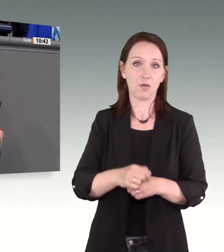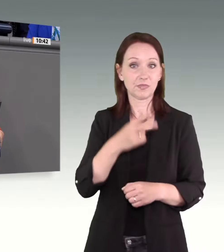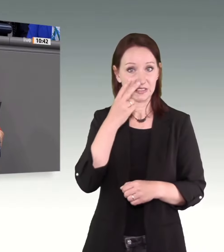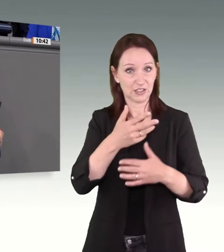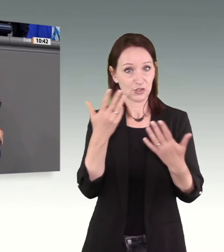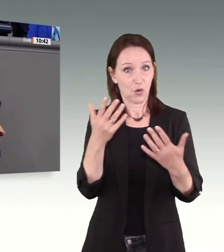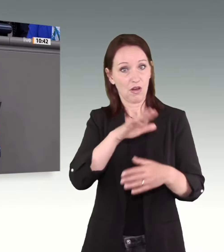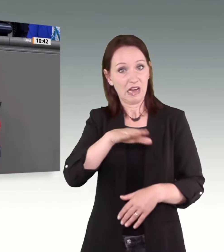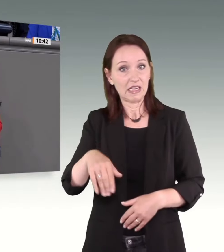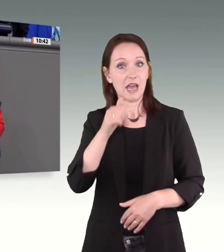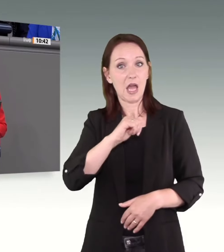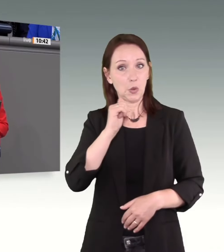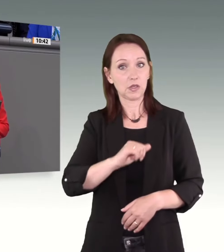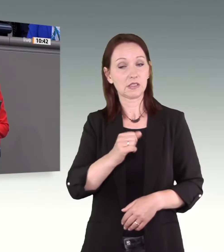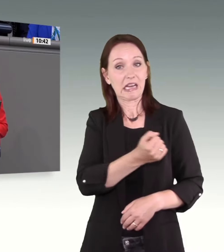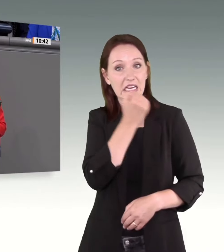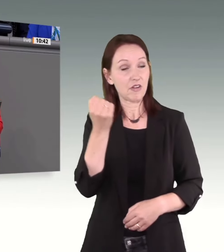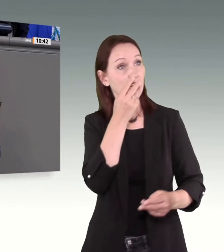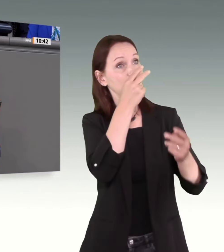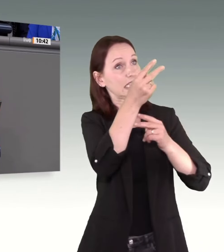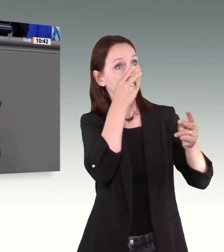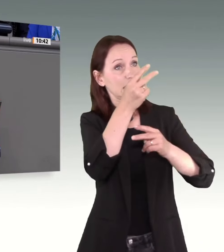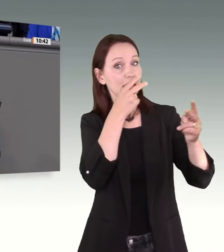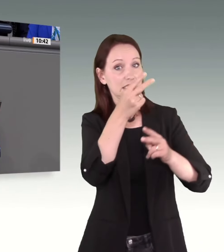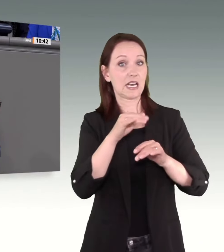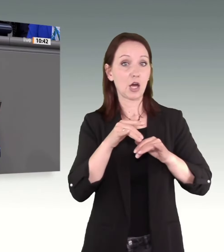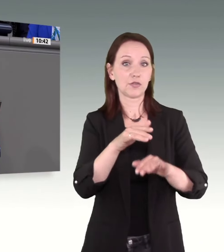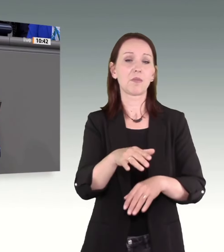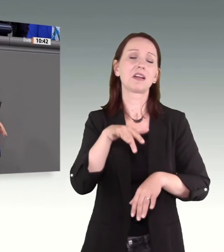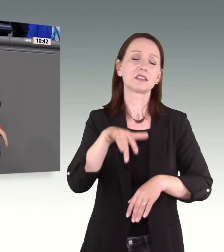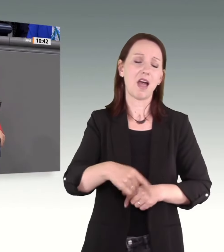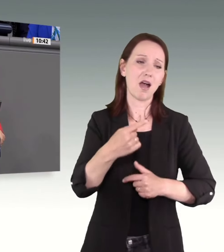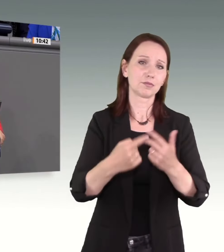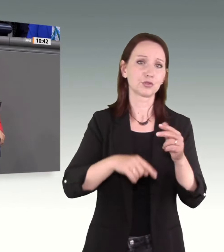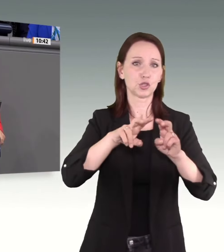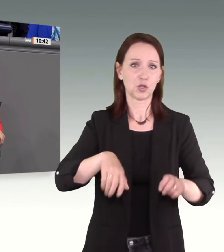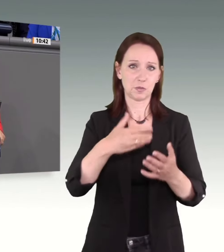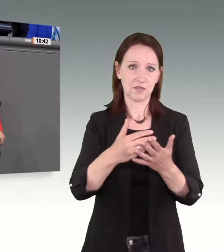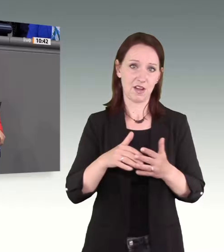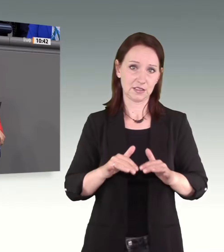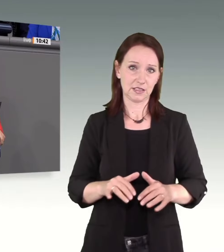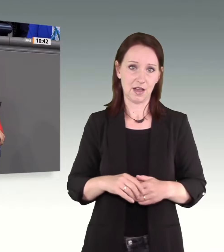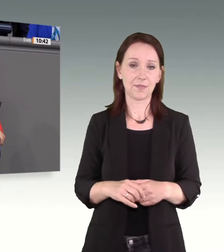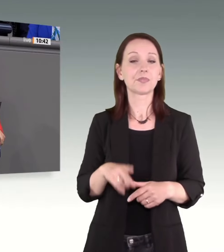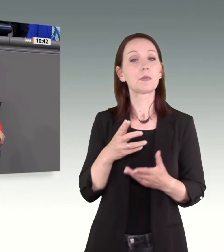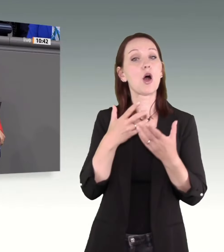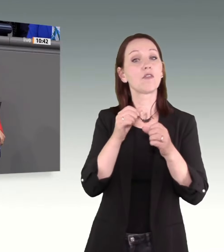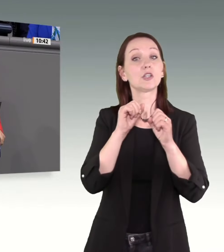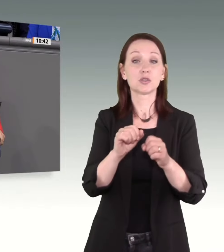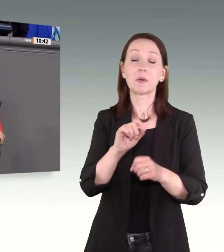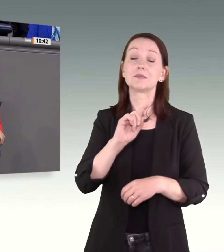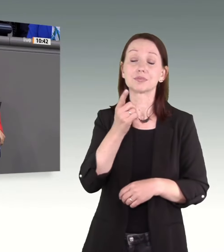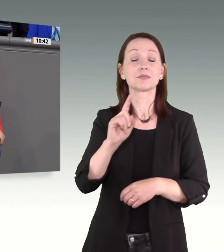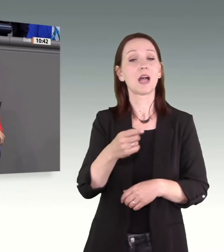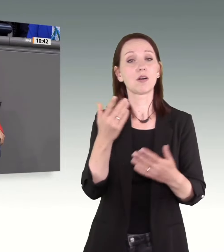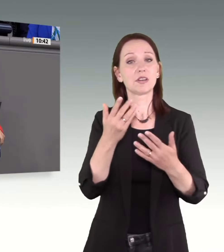Jugendlichen wurden in zahlreichen Studien belegt. Zum Opferschutz gehört zudem aber vor allem auch der Schutz vor digitalen Übergriffen im Netz.